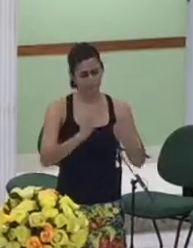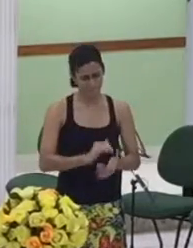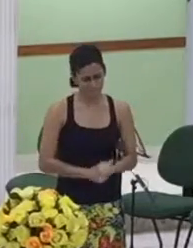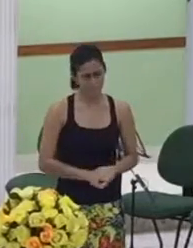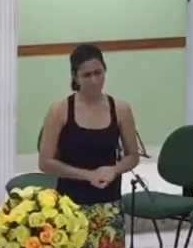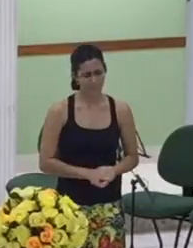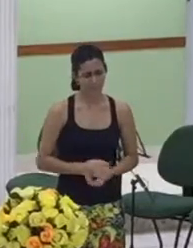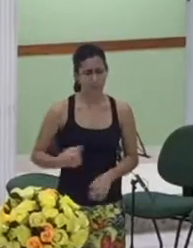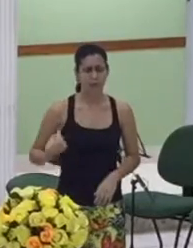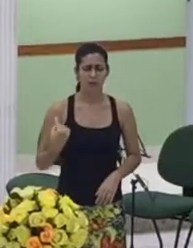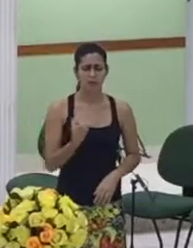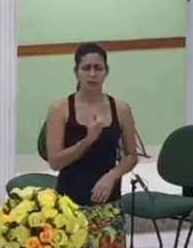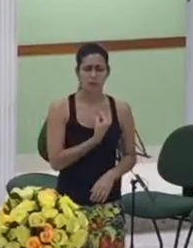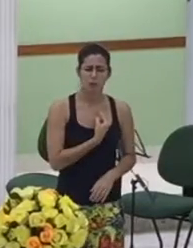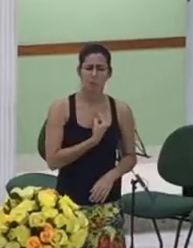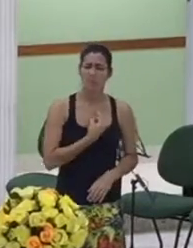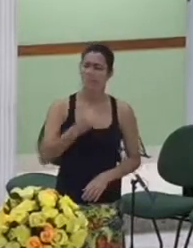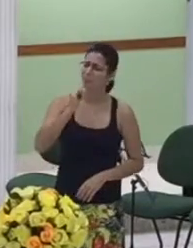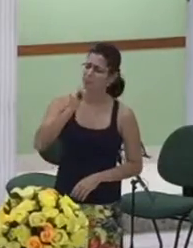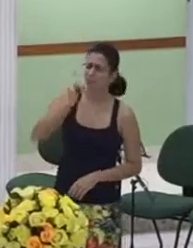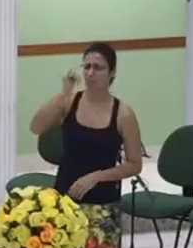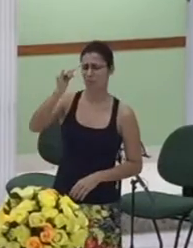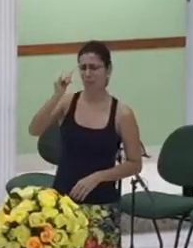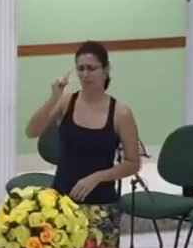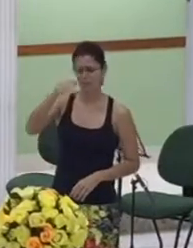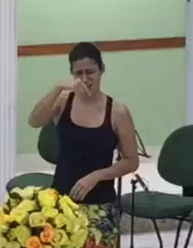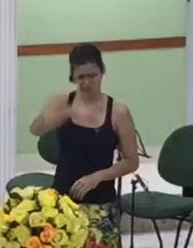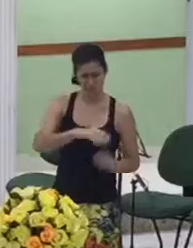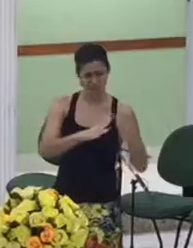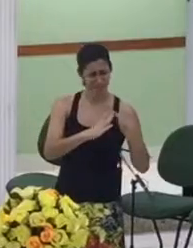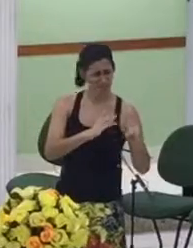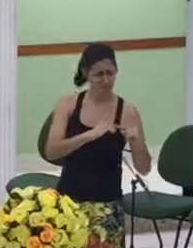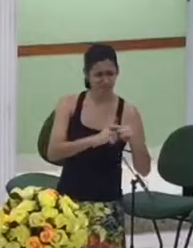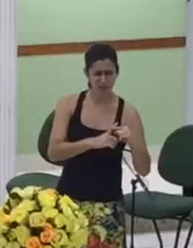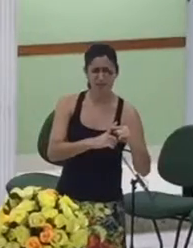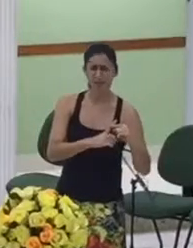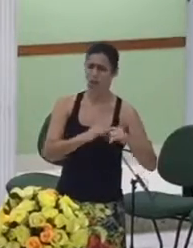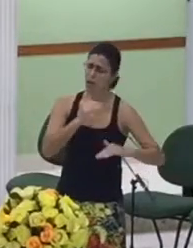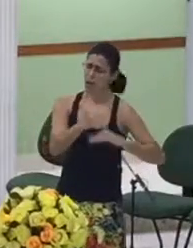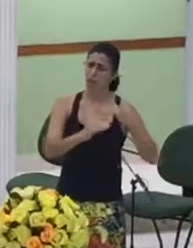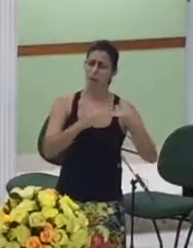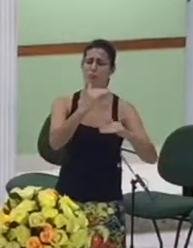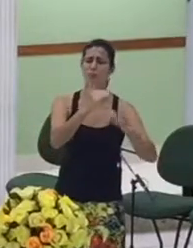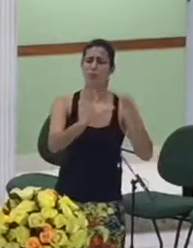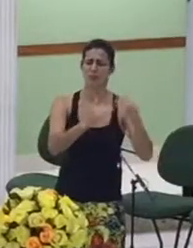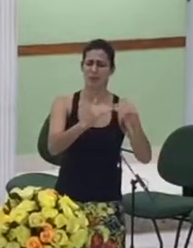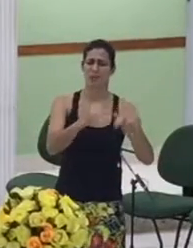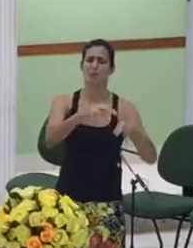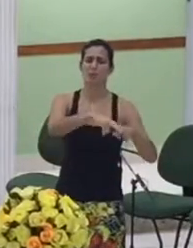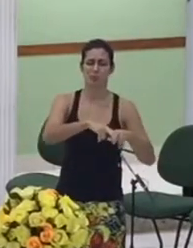não o daria se não fossem essas mulheres a que o senhor tem usado nós como famílias